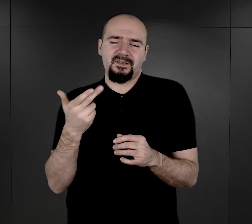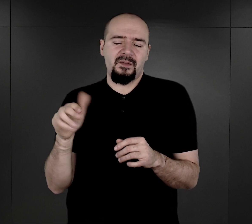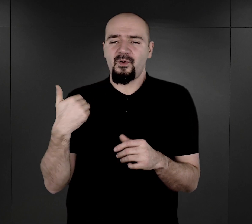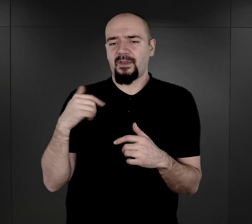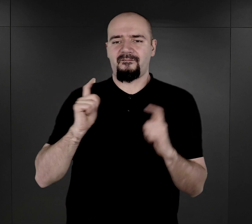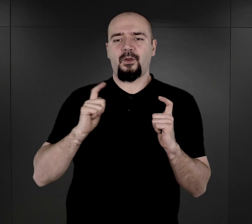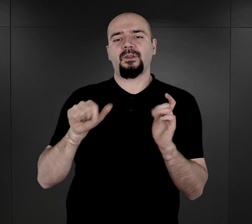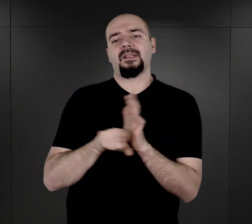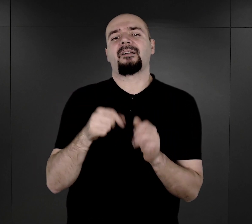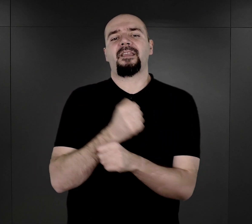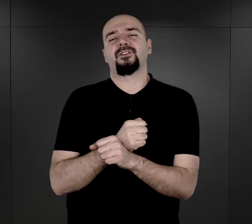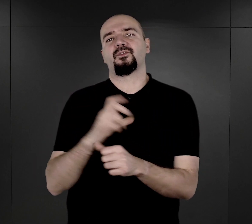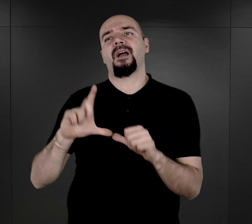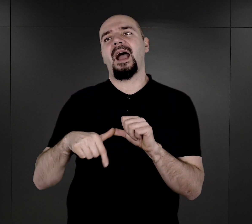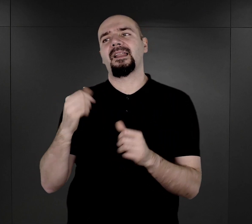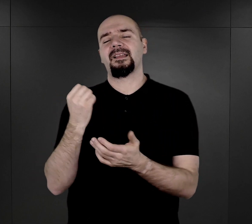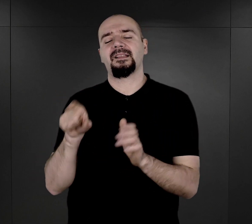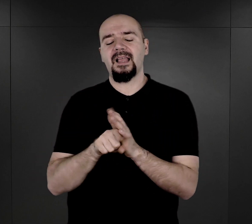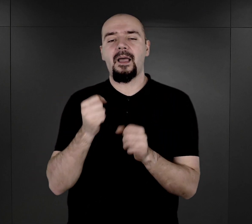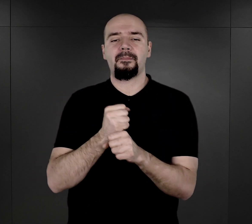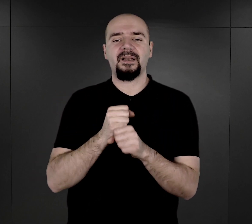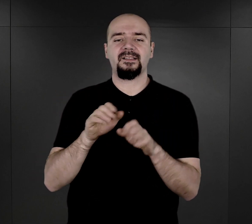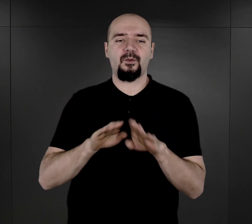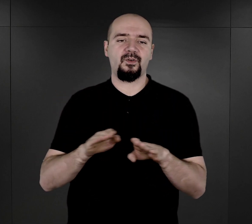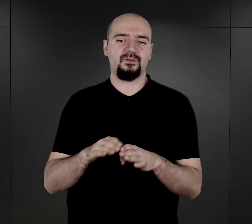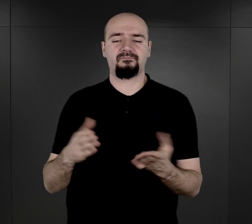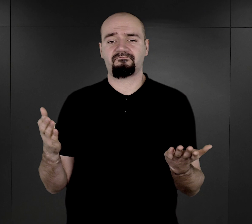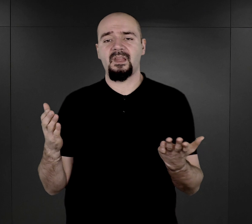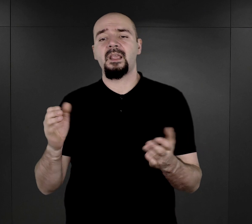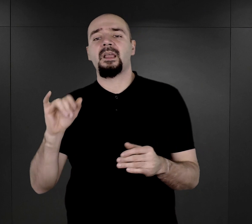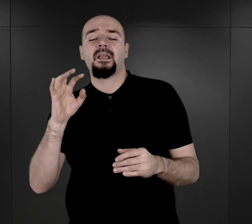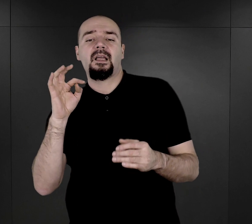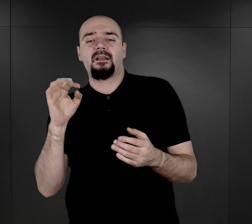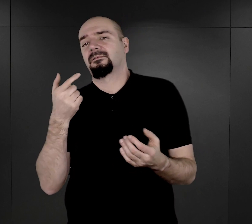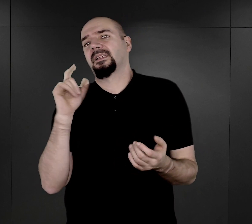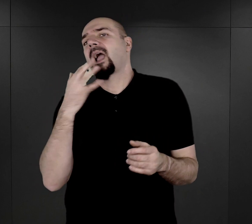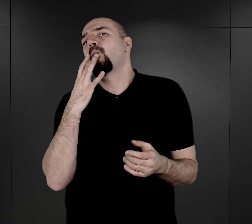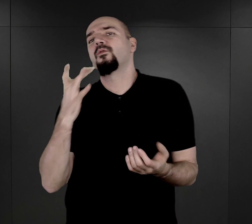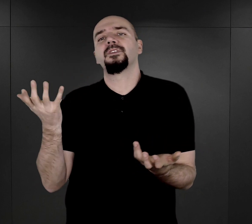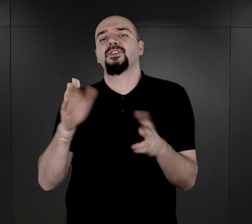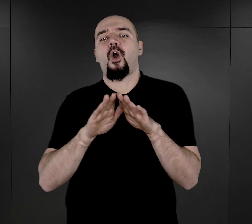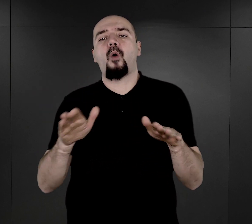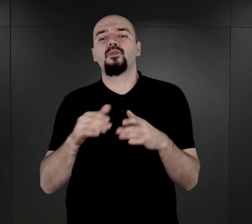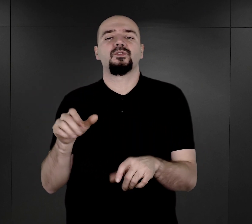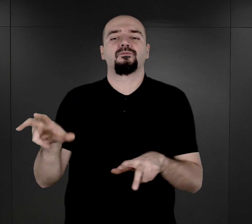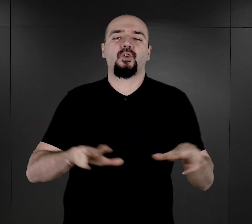więźniów. Czy możemy jeszcze wyjaśnić kwestię terminologii? Cygoinerlager, obóz romski, cygański, rodzinny? Tutaj i